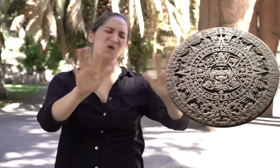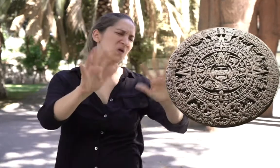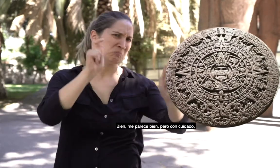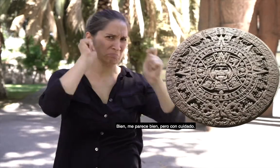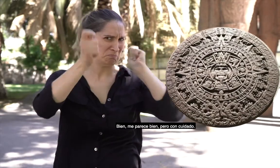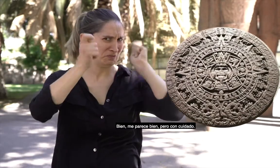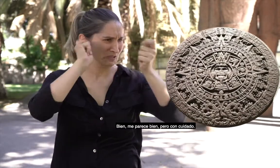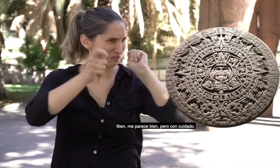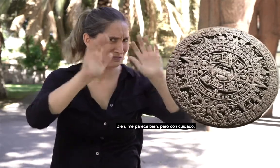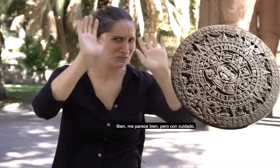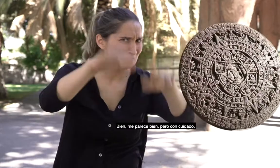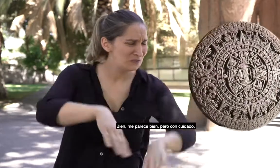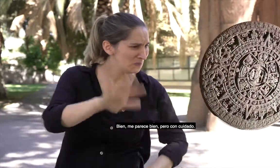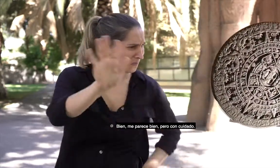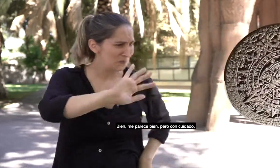Bien, me parece bien, pero con cuidado.